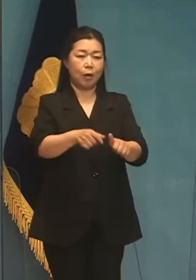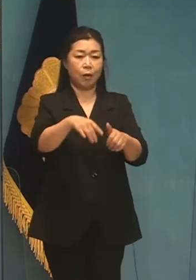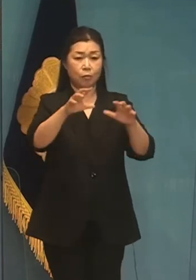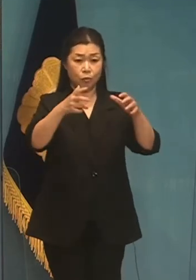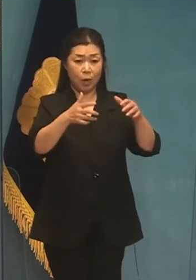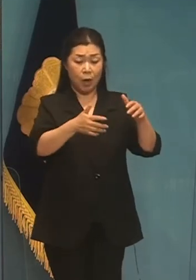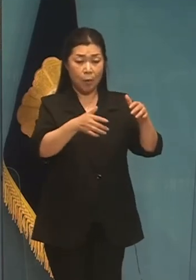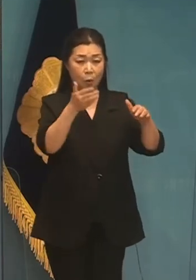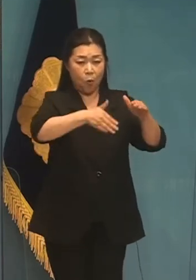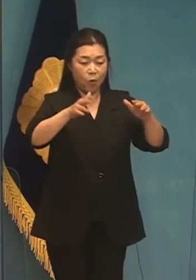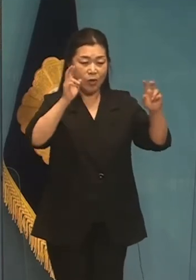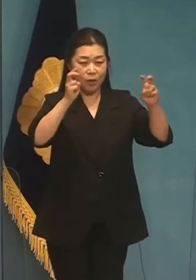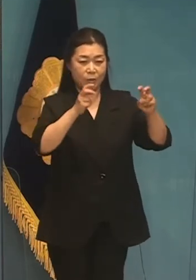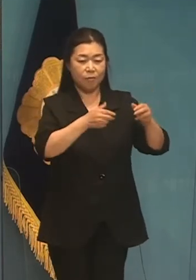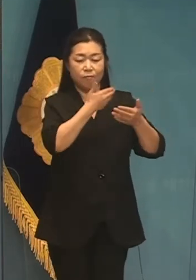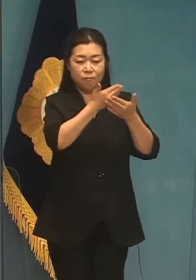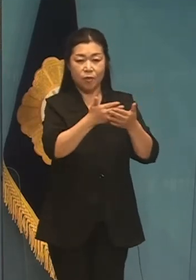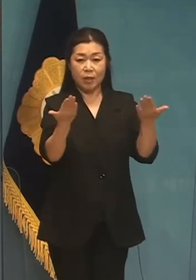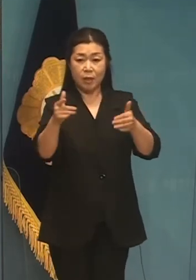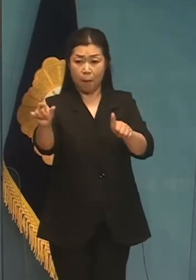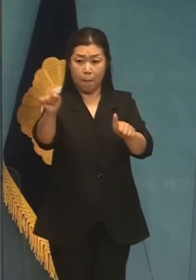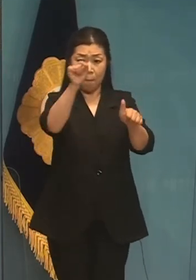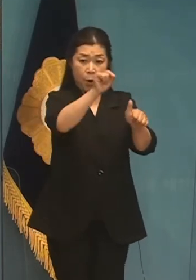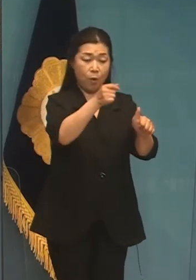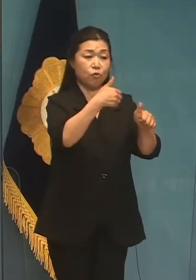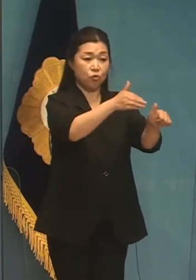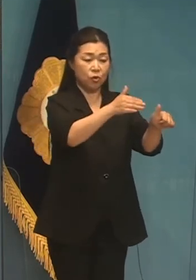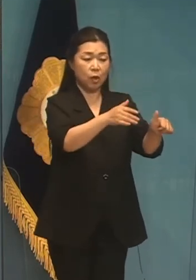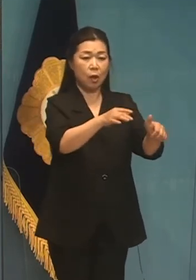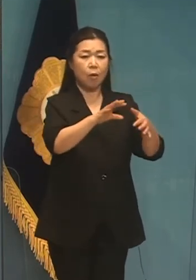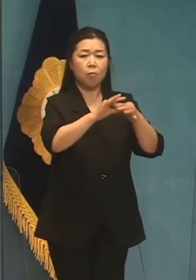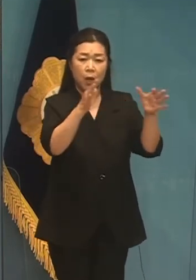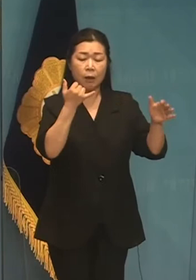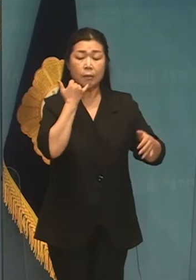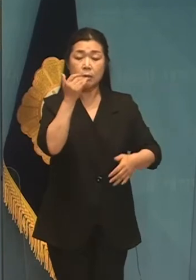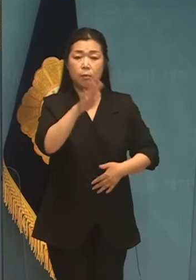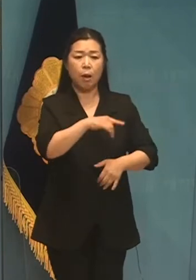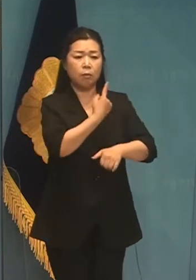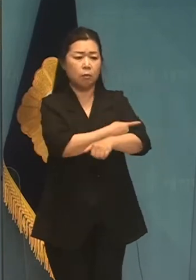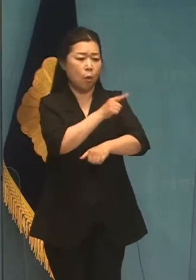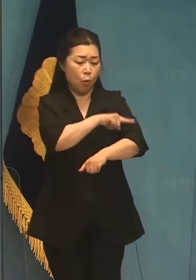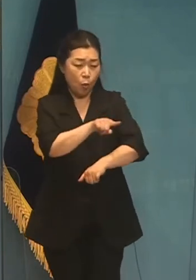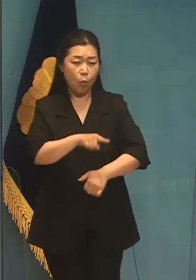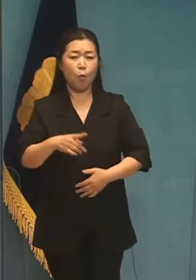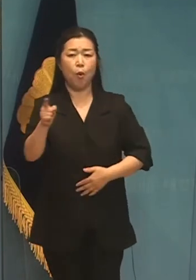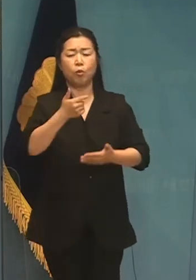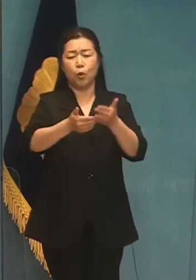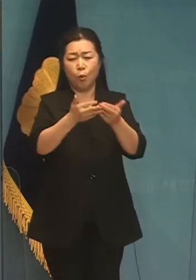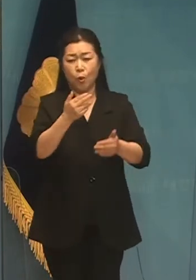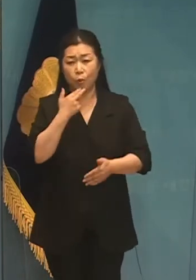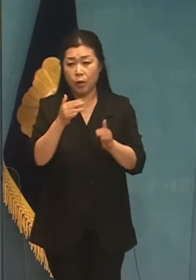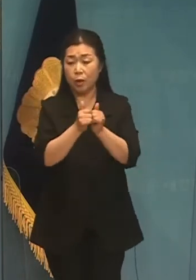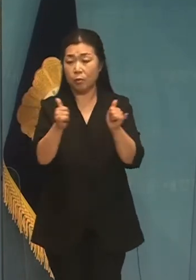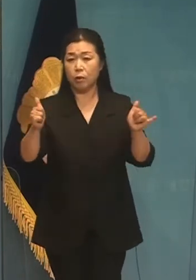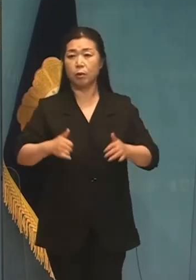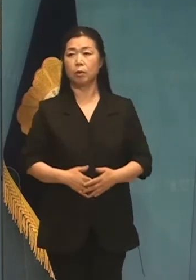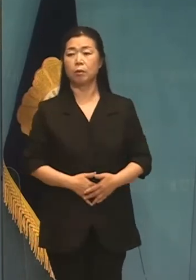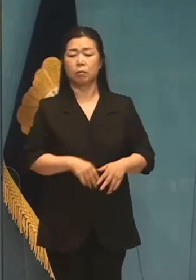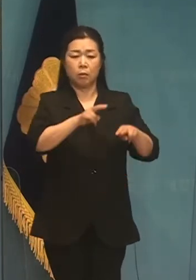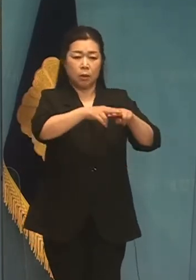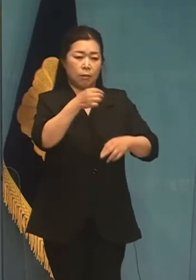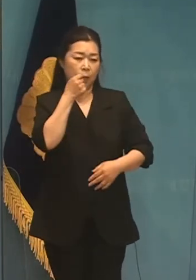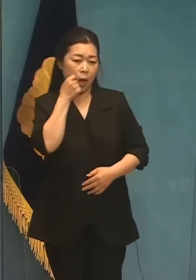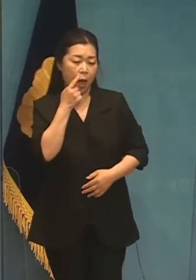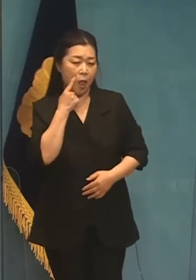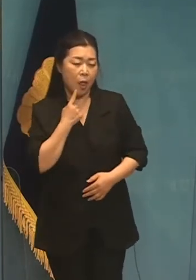공기여에 중요한 역할을 하는 것은 상관없지만 능력도 없고 경험도 없으면서 자유를